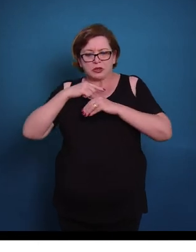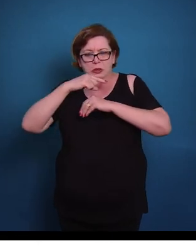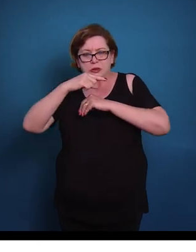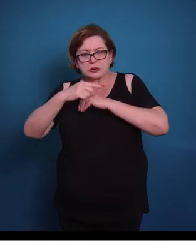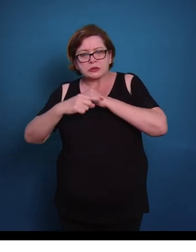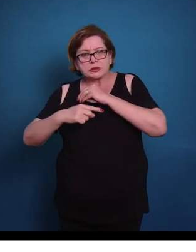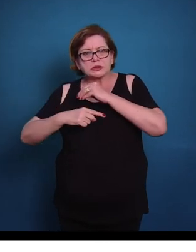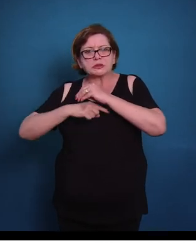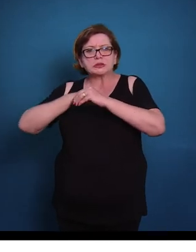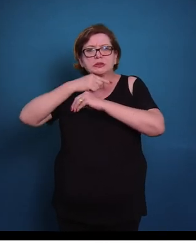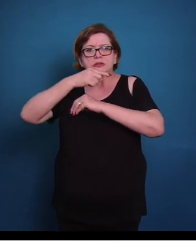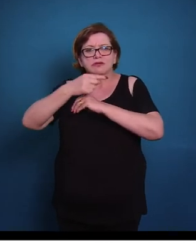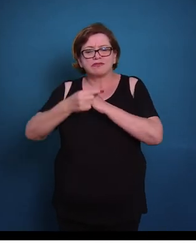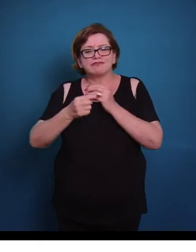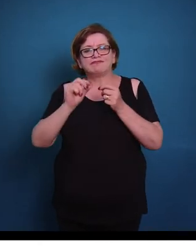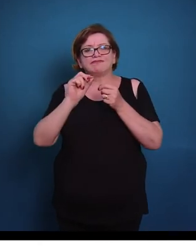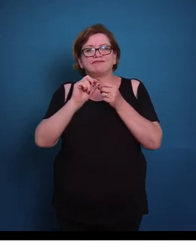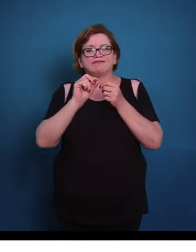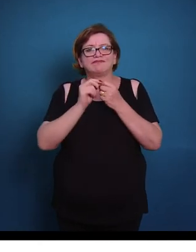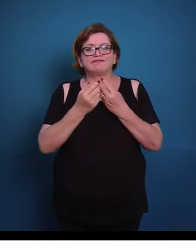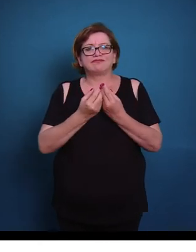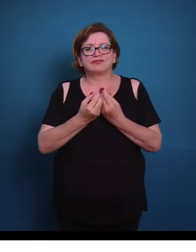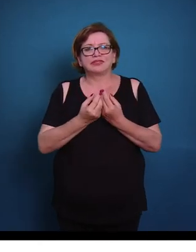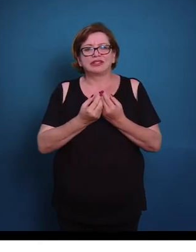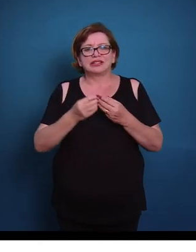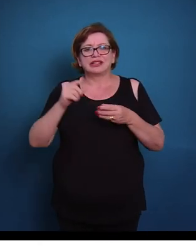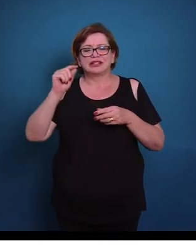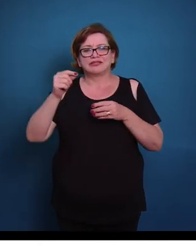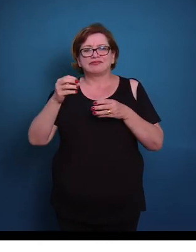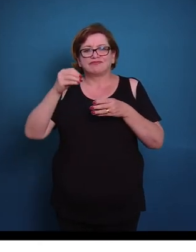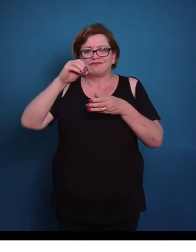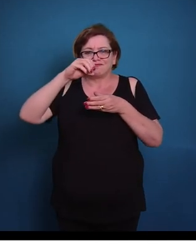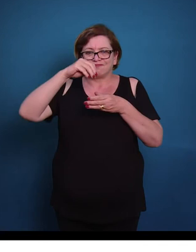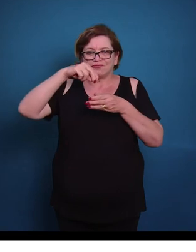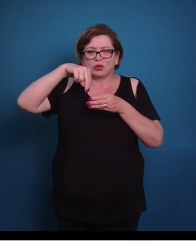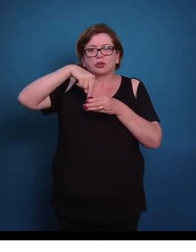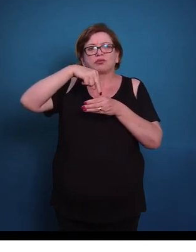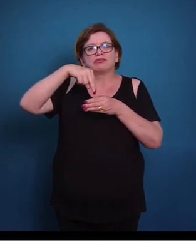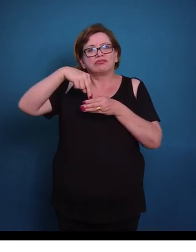se enrolando em volta do axônio, formando a banhinha. E esse seria o núcleo dessa célula.